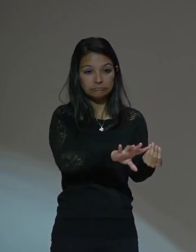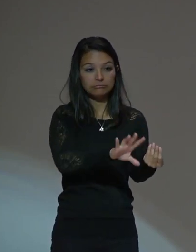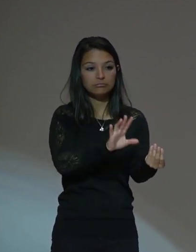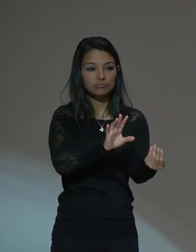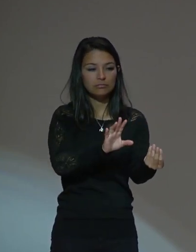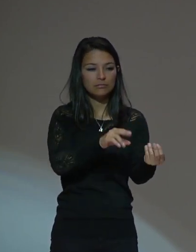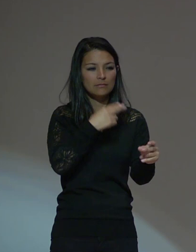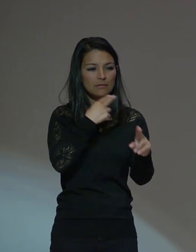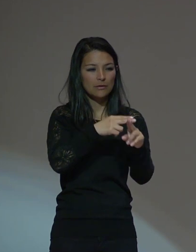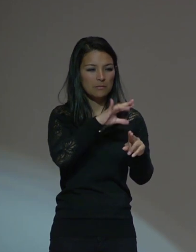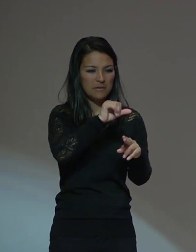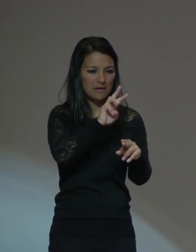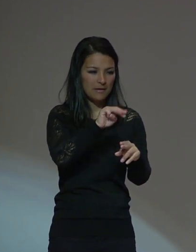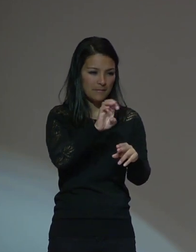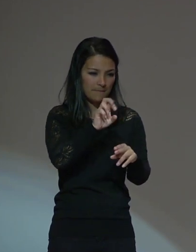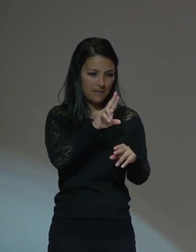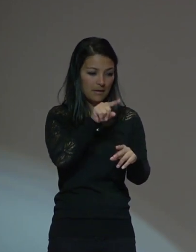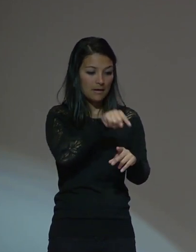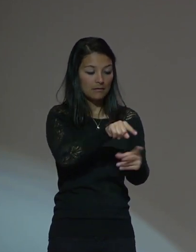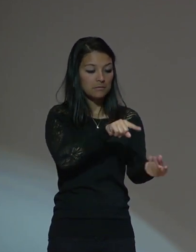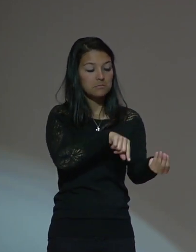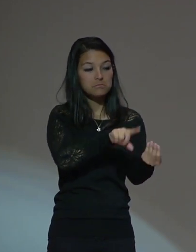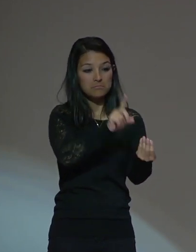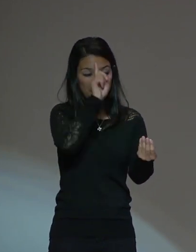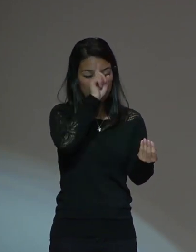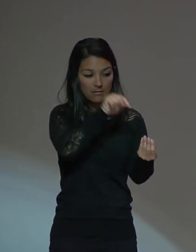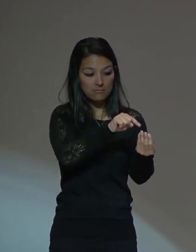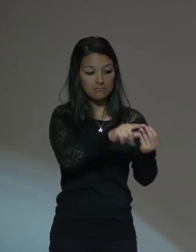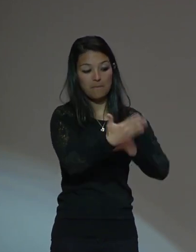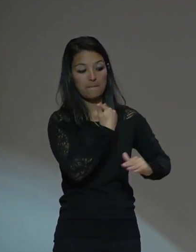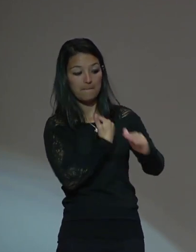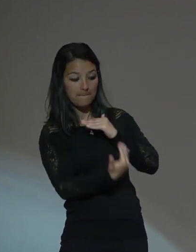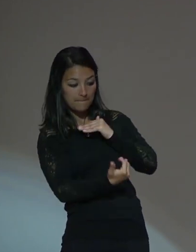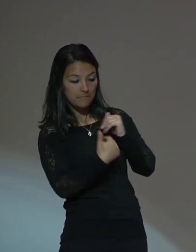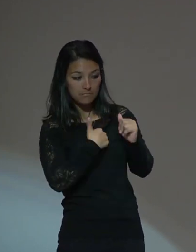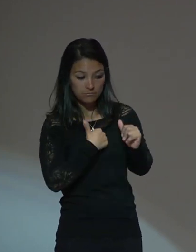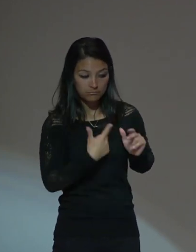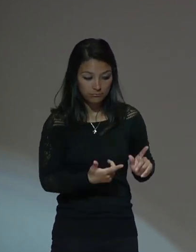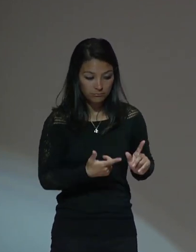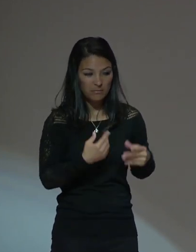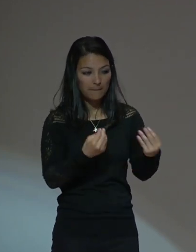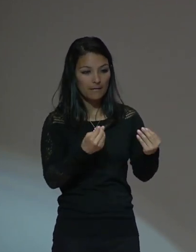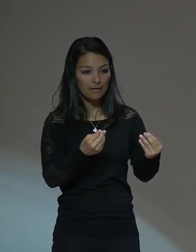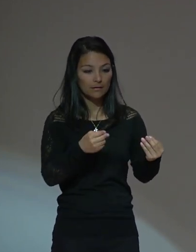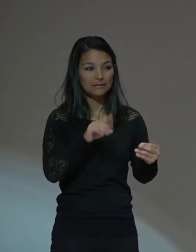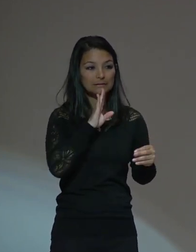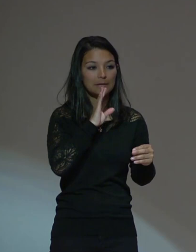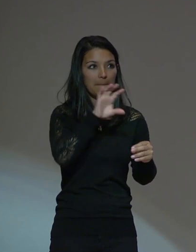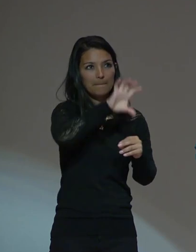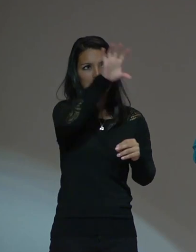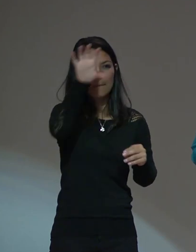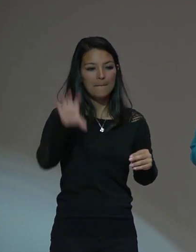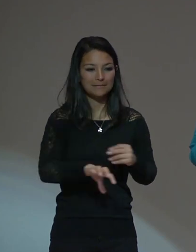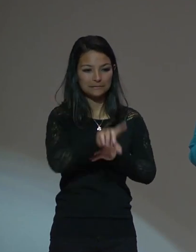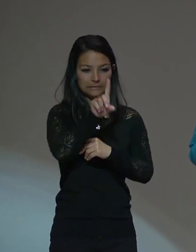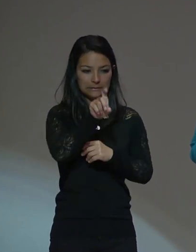se llamaba Invent, me invitó a crear para seis países